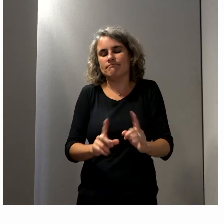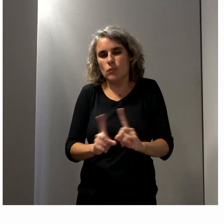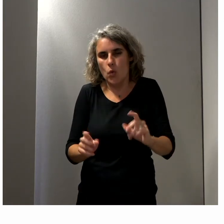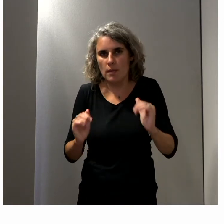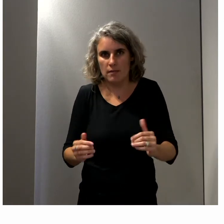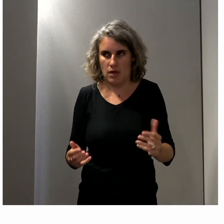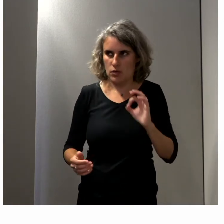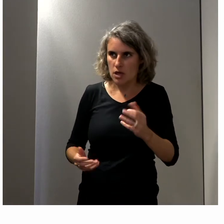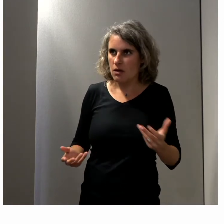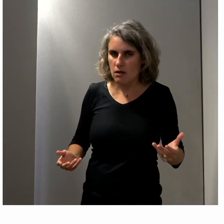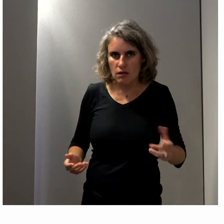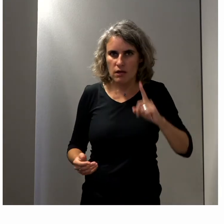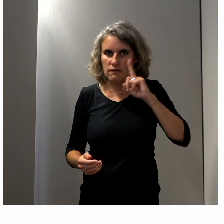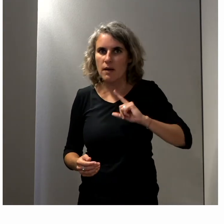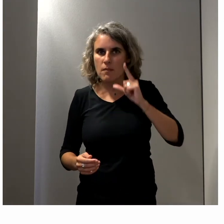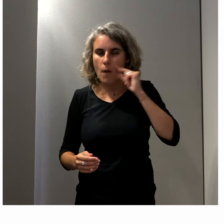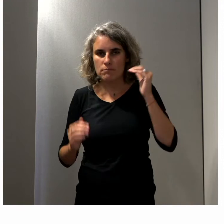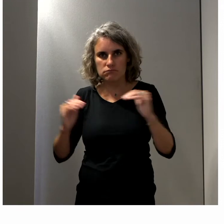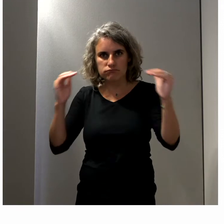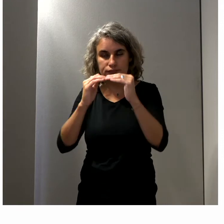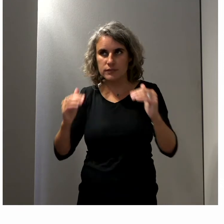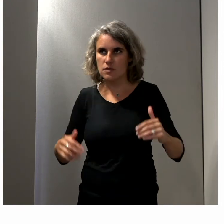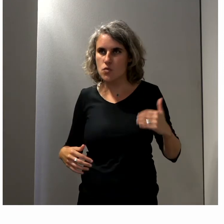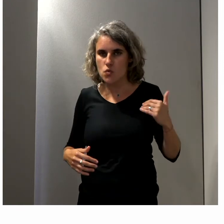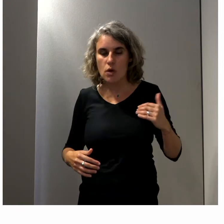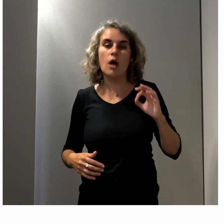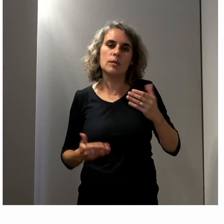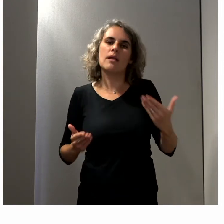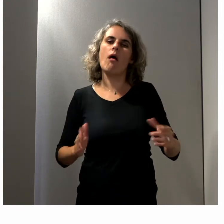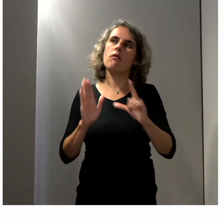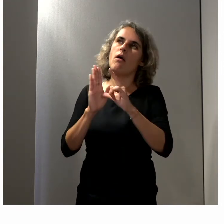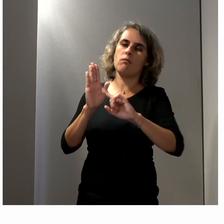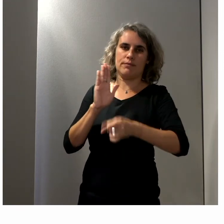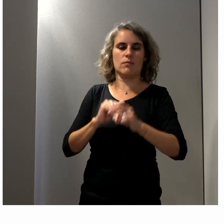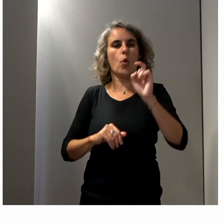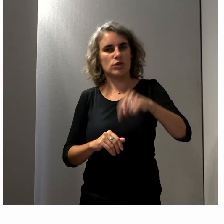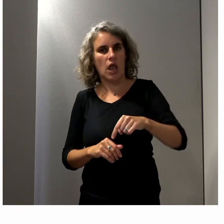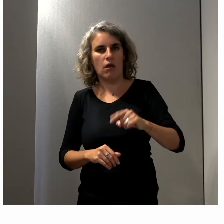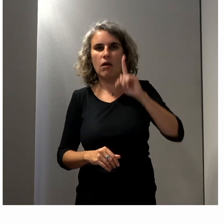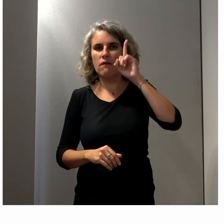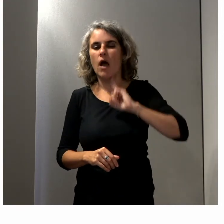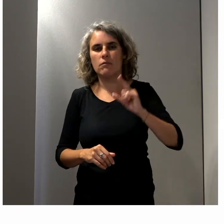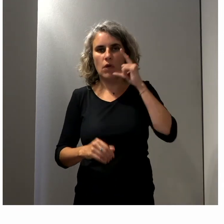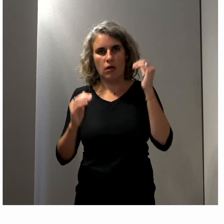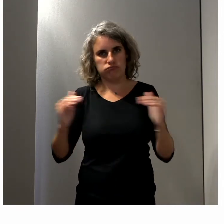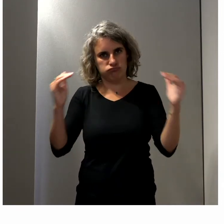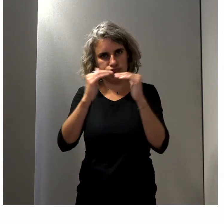il y a beaucoup à dire aussi sur la parité. Certes, grâce à cette obligation de parité, on a une représentation